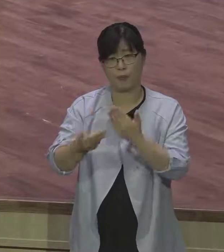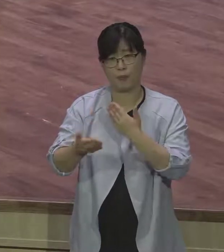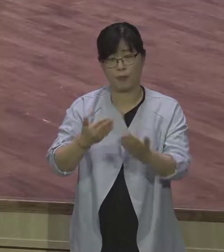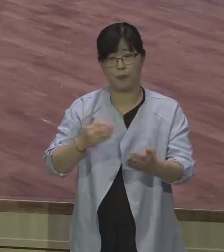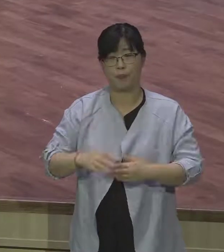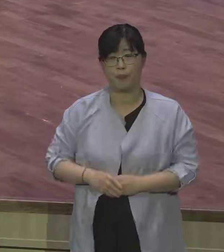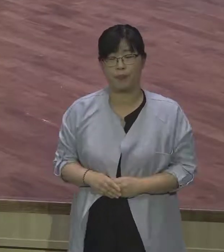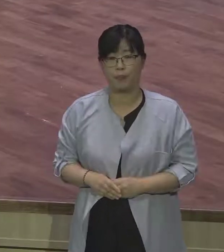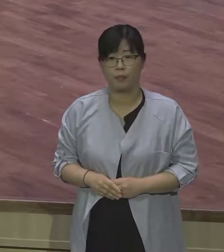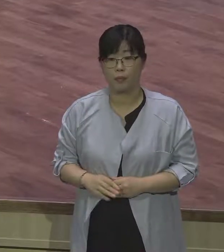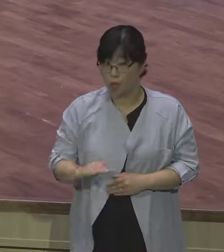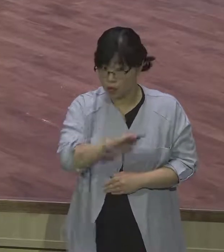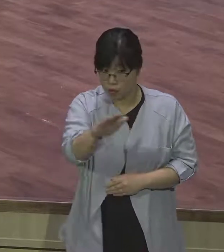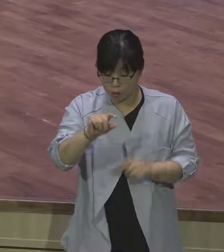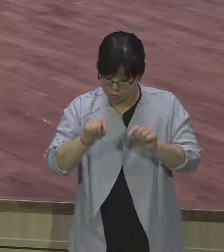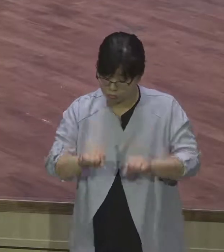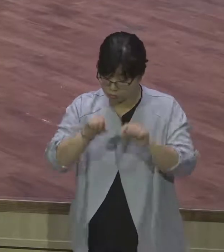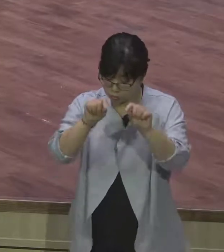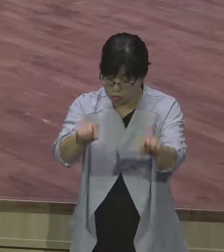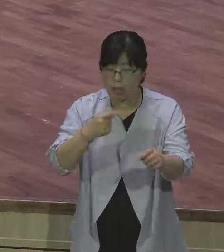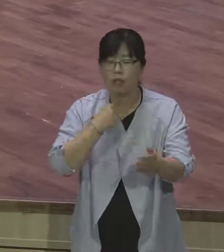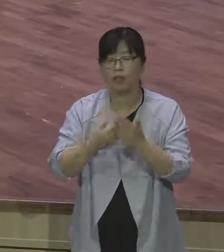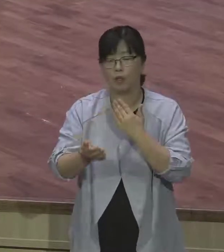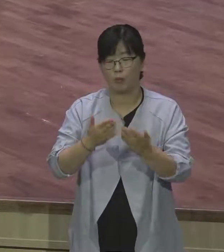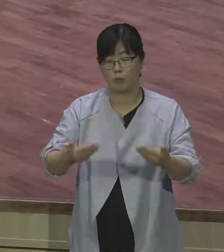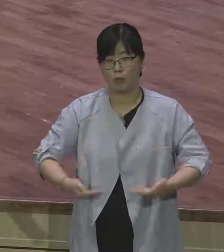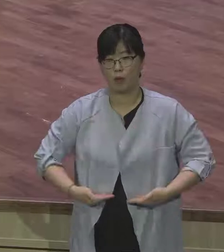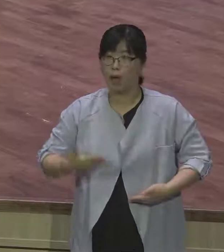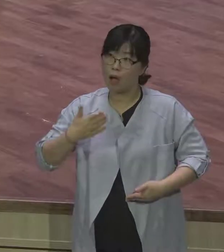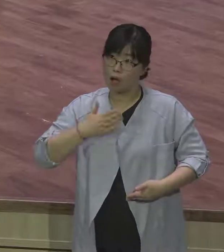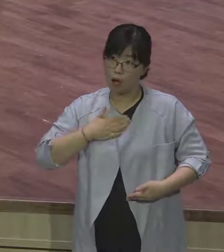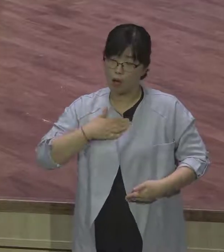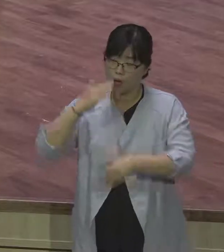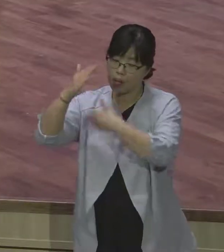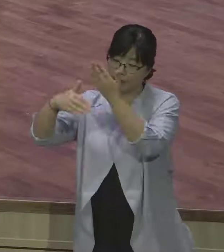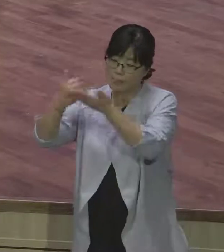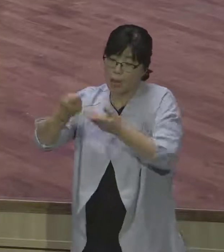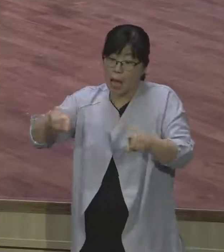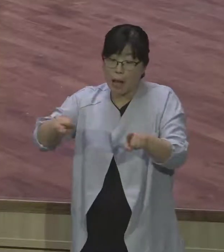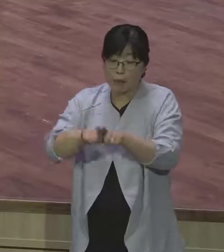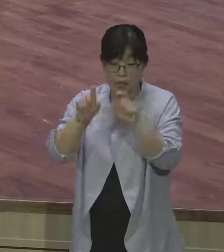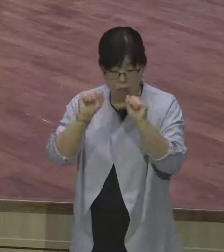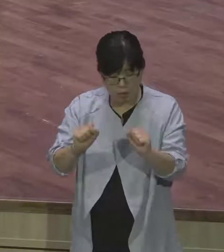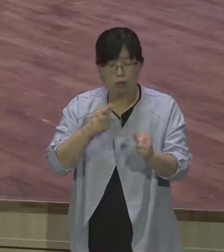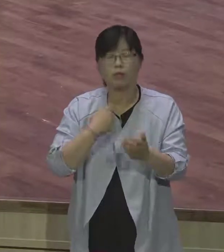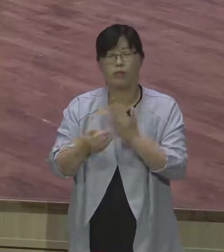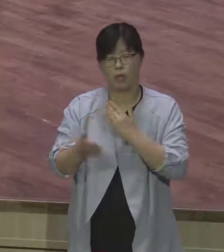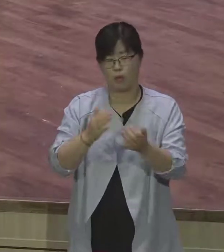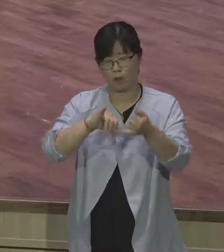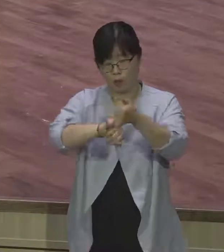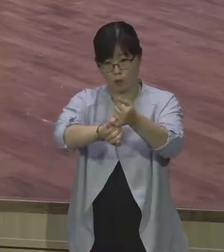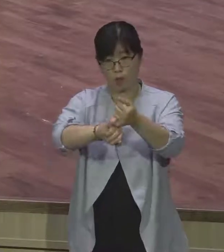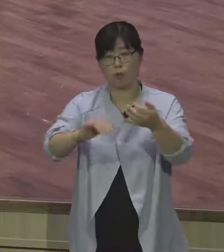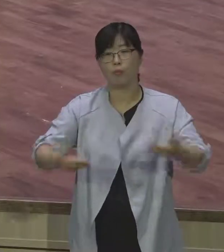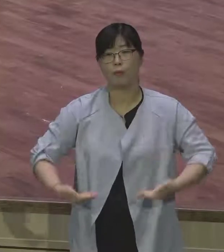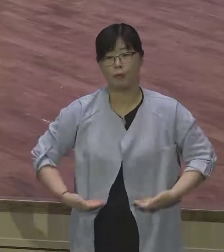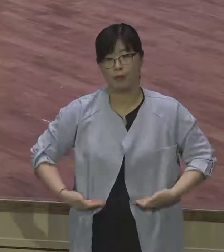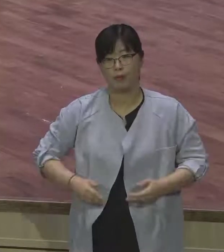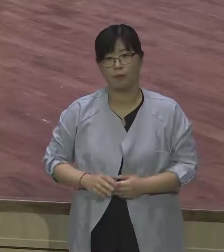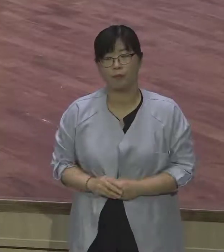함께 하신다는. 그래서 야곱의 삶에 있었어요. 은약을